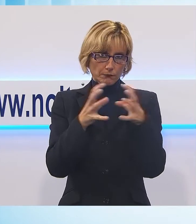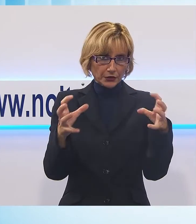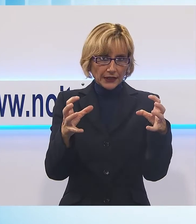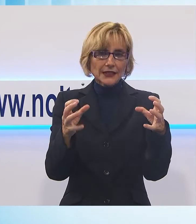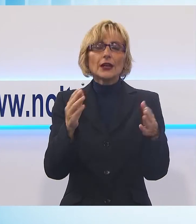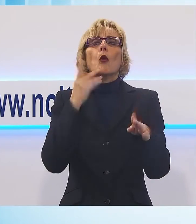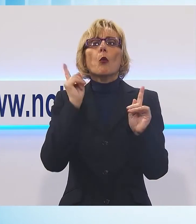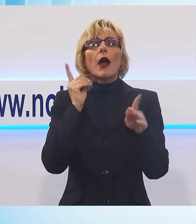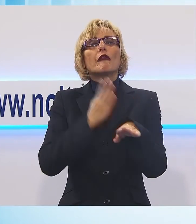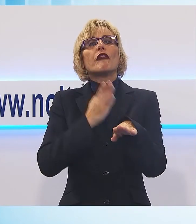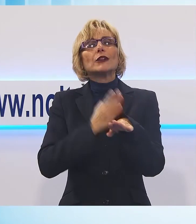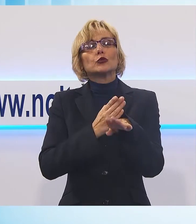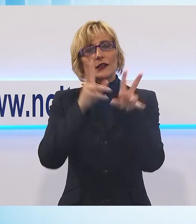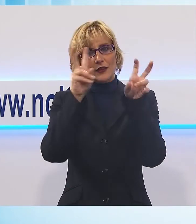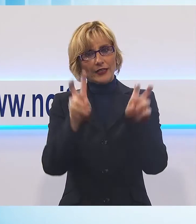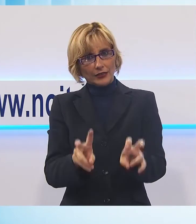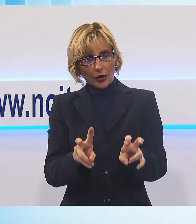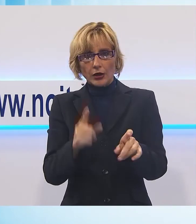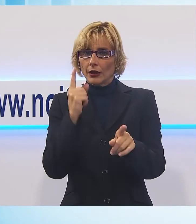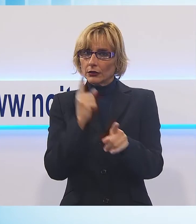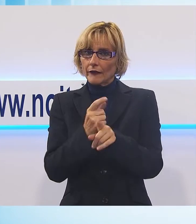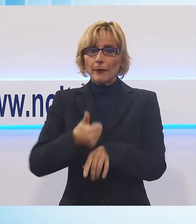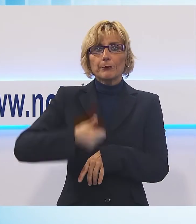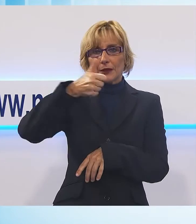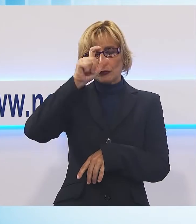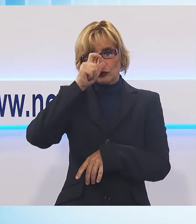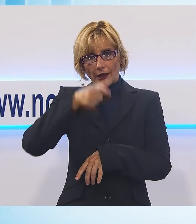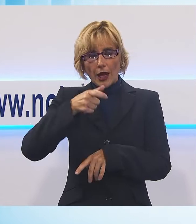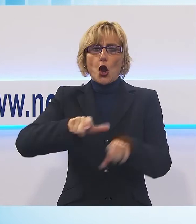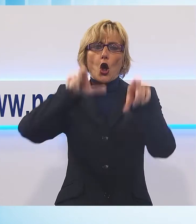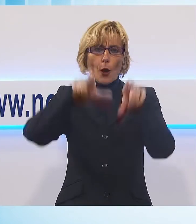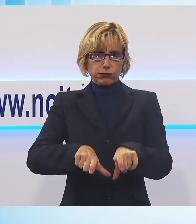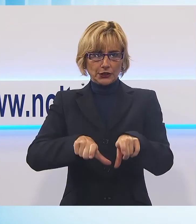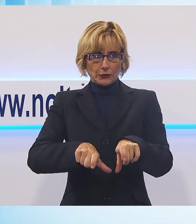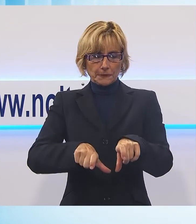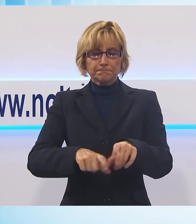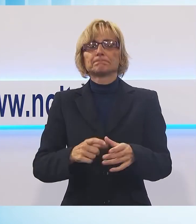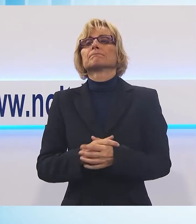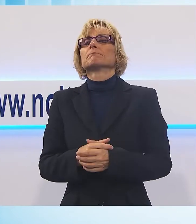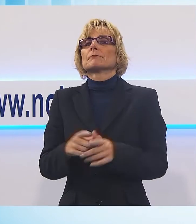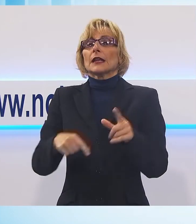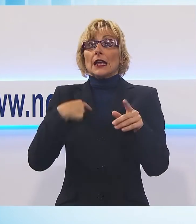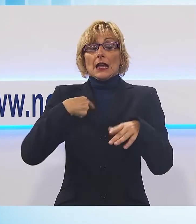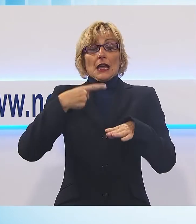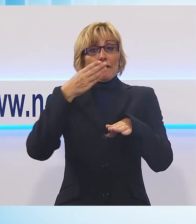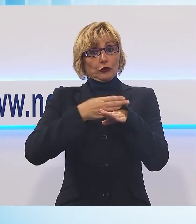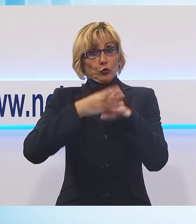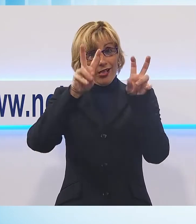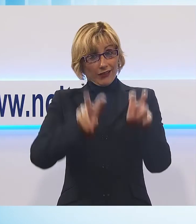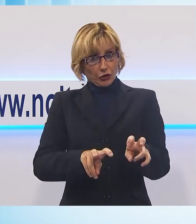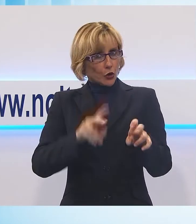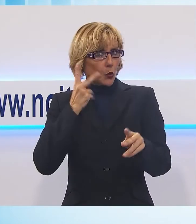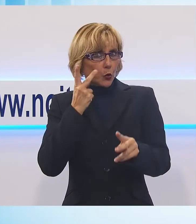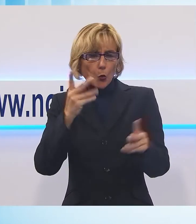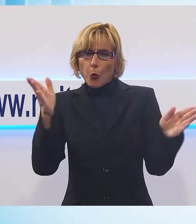la fatturazione elettronica che diventerà obbligatoria a partire dal prossimo primo gennaio Il tema che riguarda tutte le imprese indipendentemente